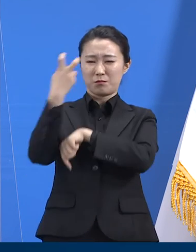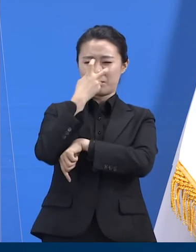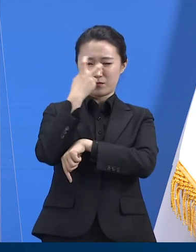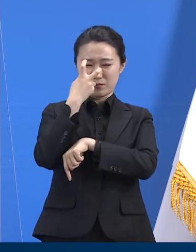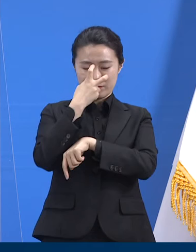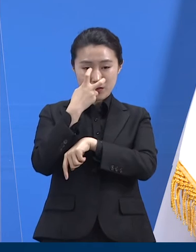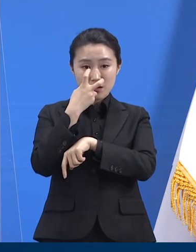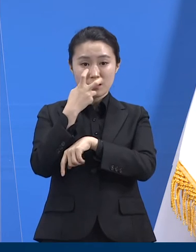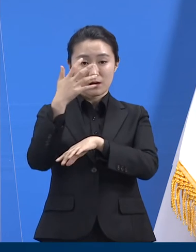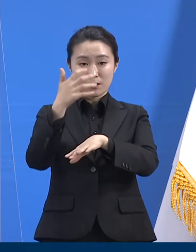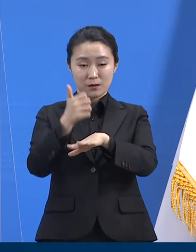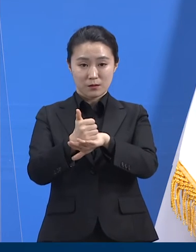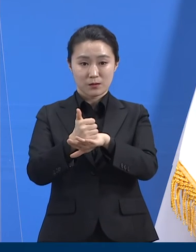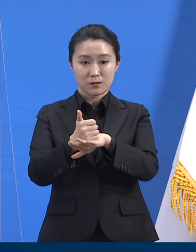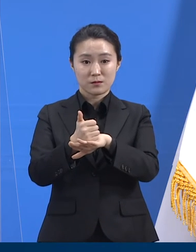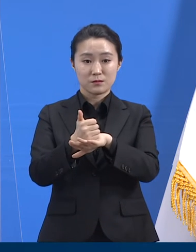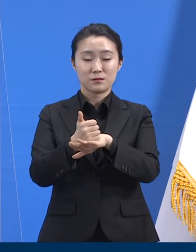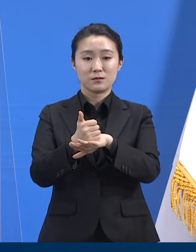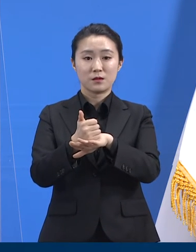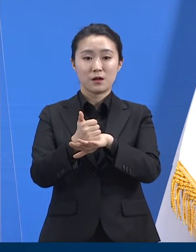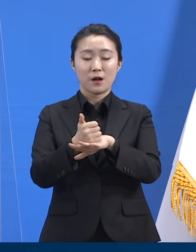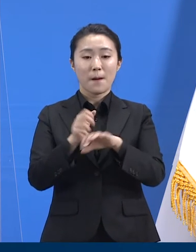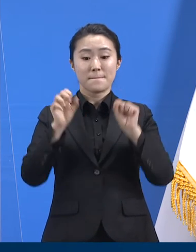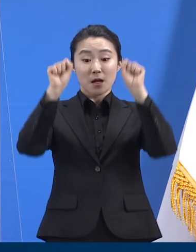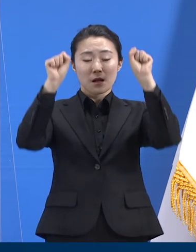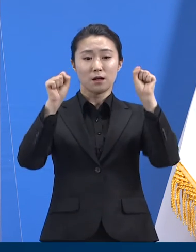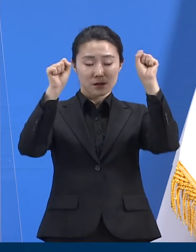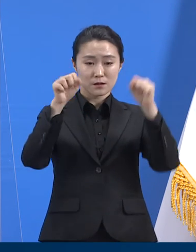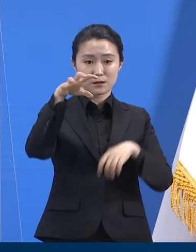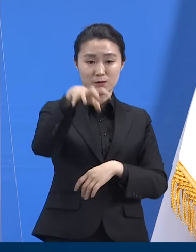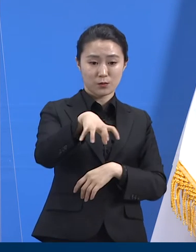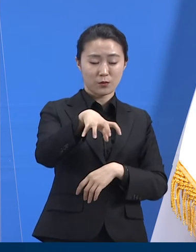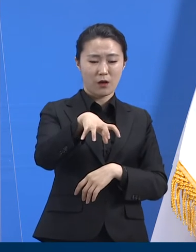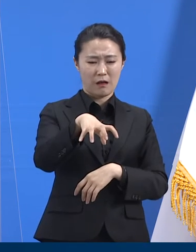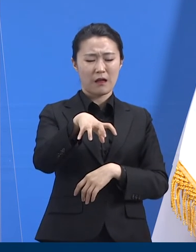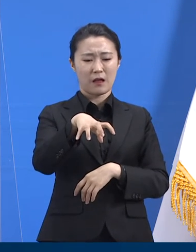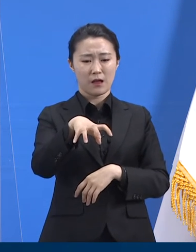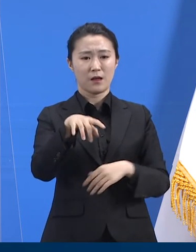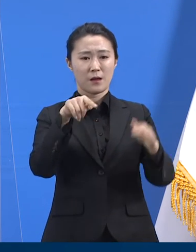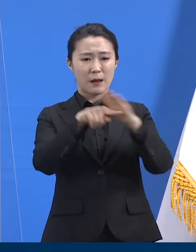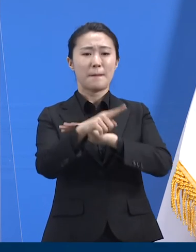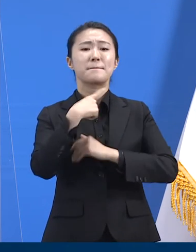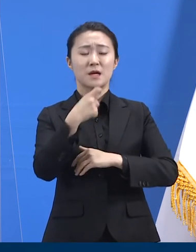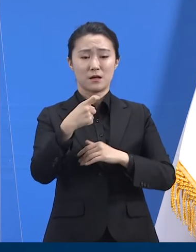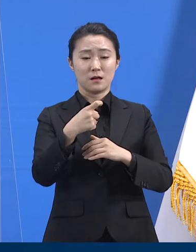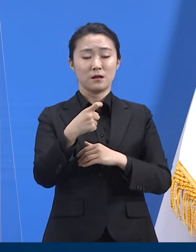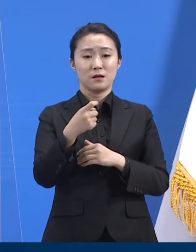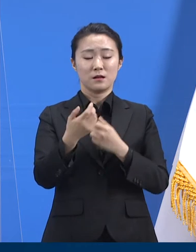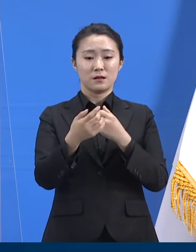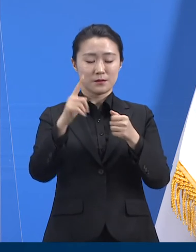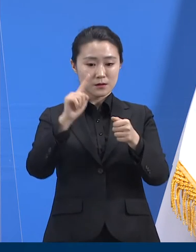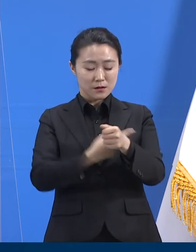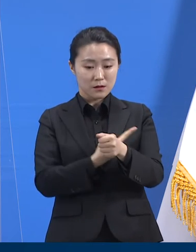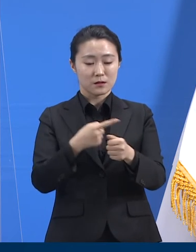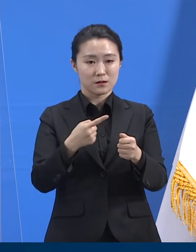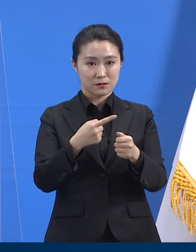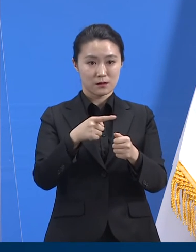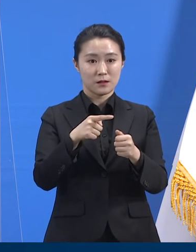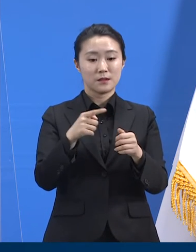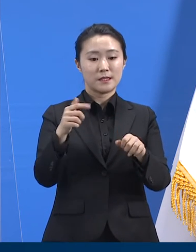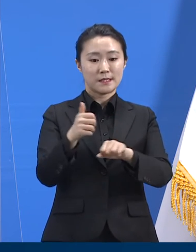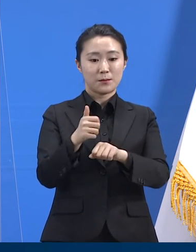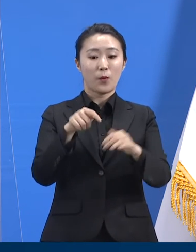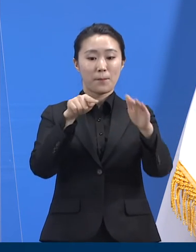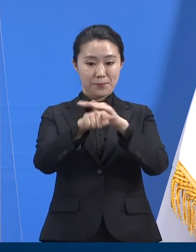헬스장의 이용 이력이 확인되어 헬스장 관련자들에 대한 진단검사를 실시했고 그 결과 27일